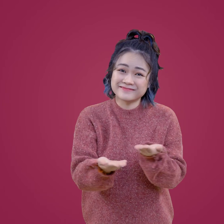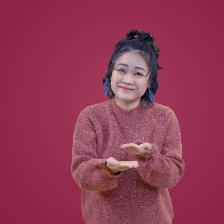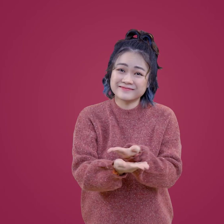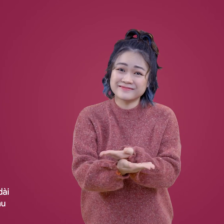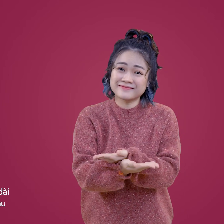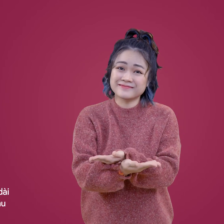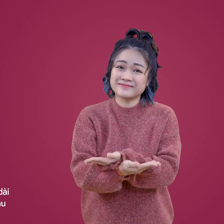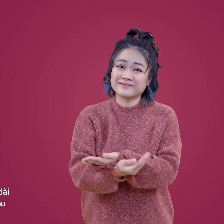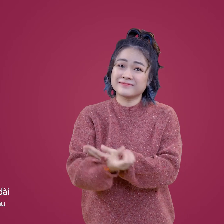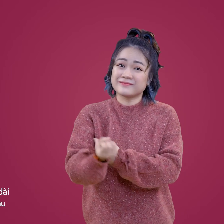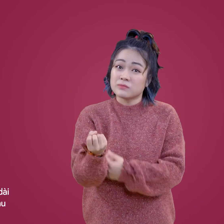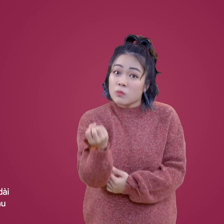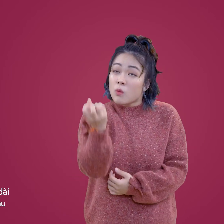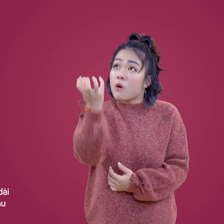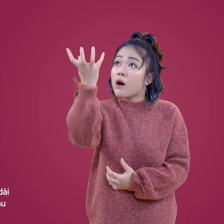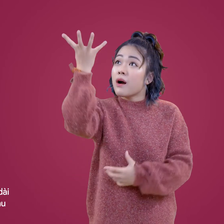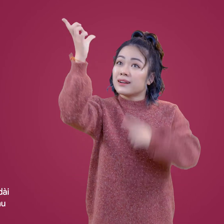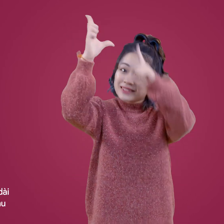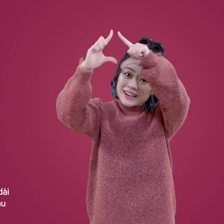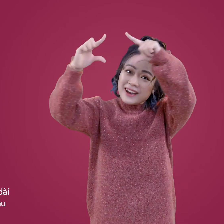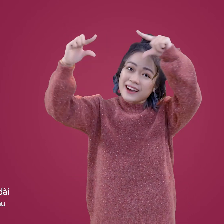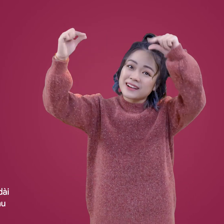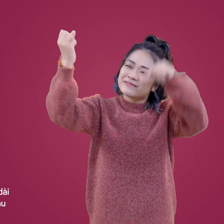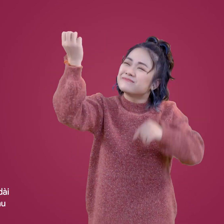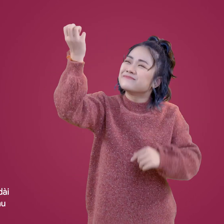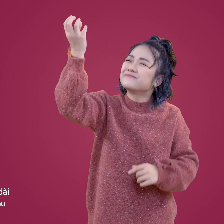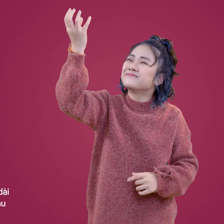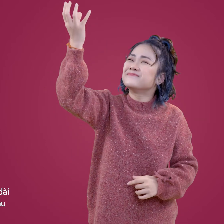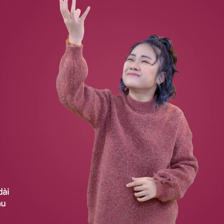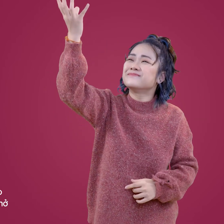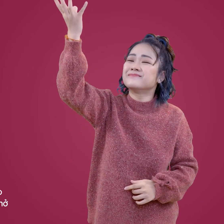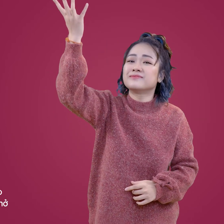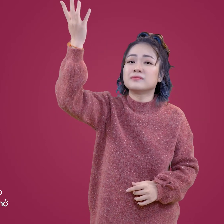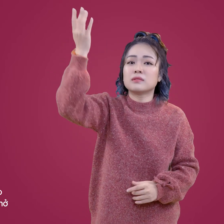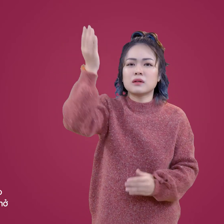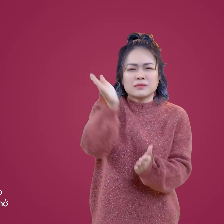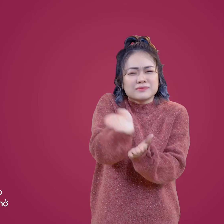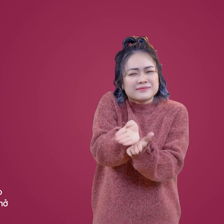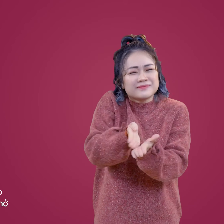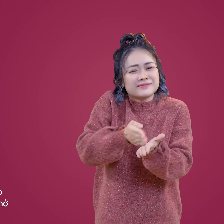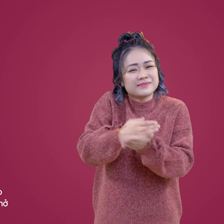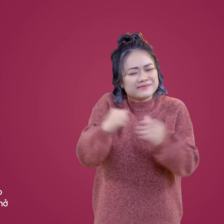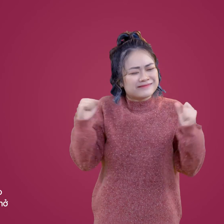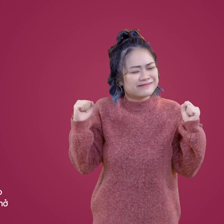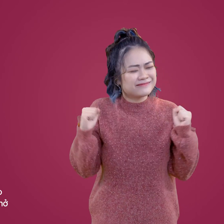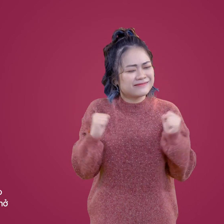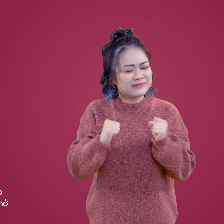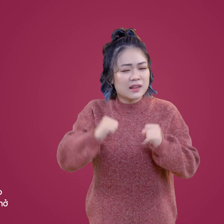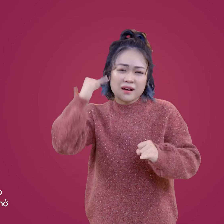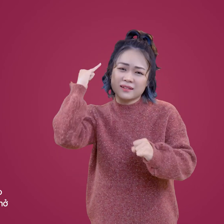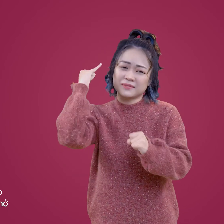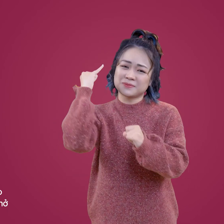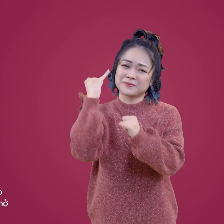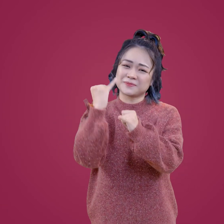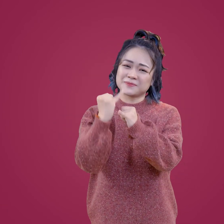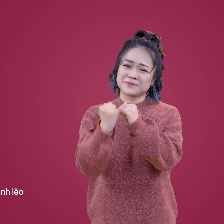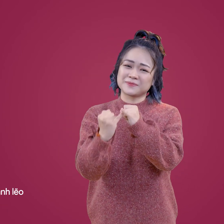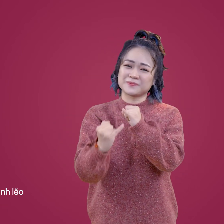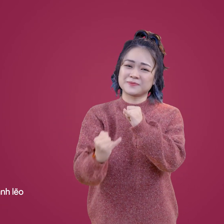영원할 순 없을 내 밤 언제 빛나 봐요 이